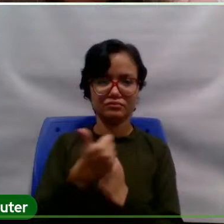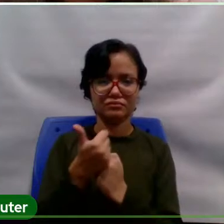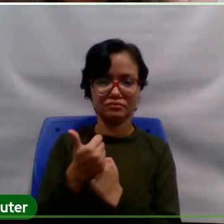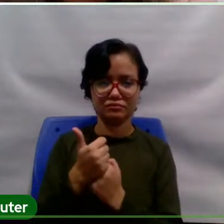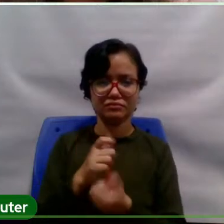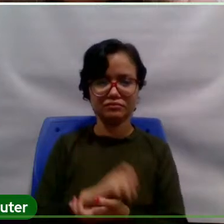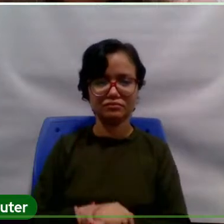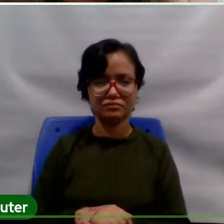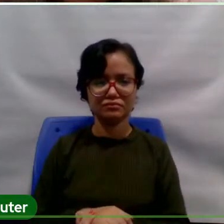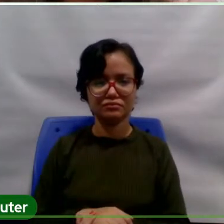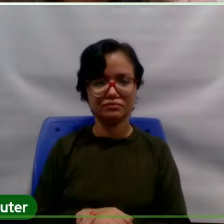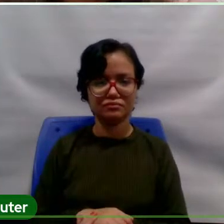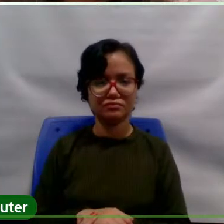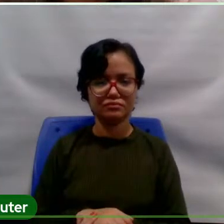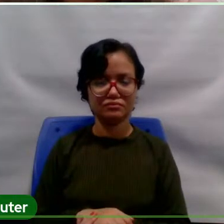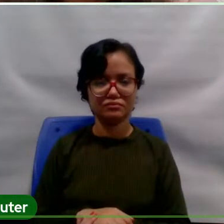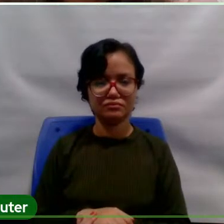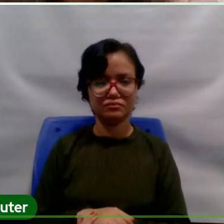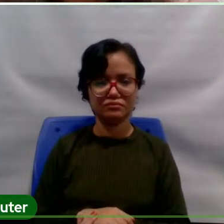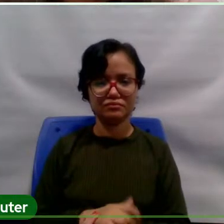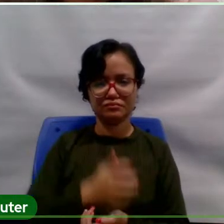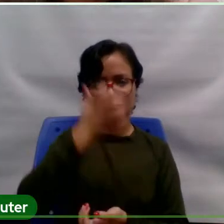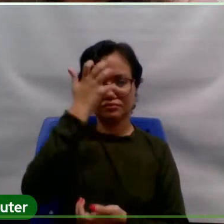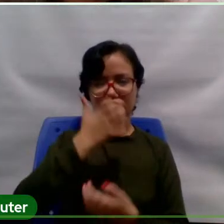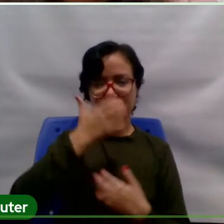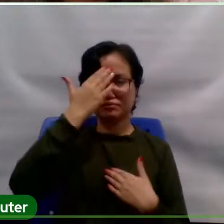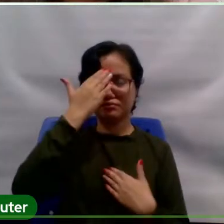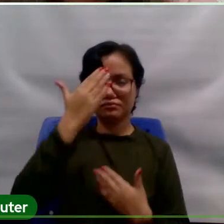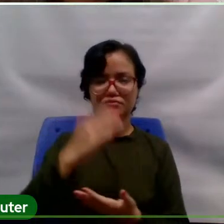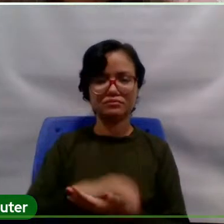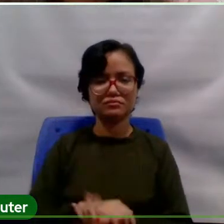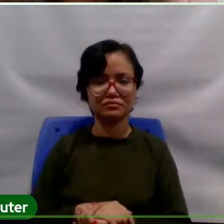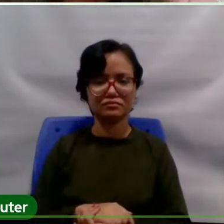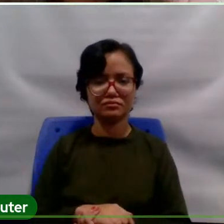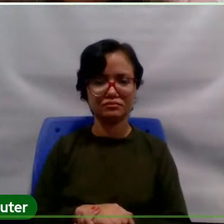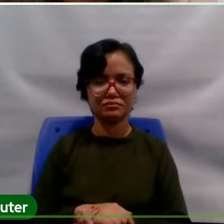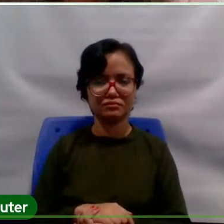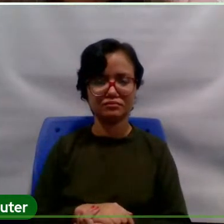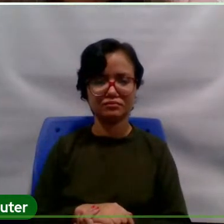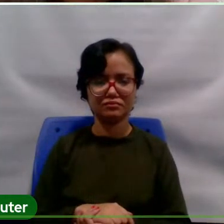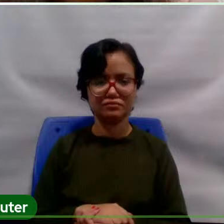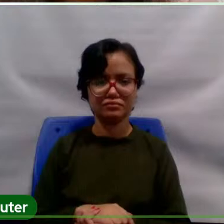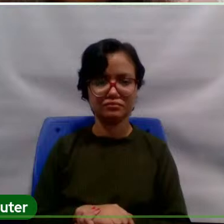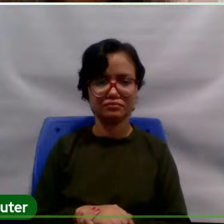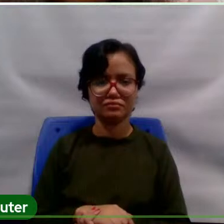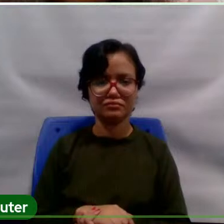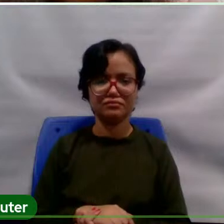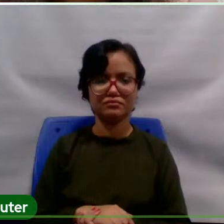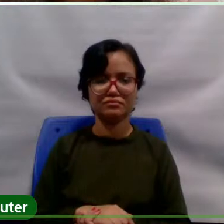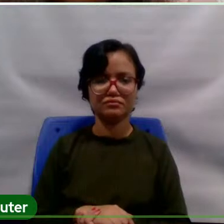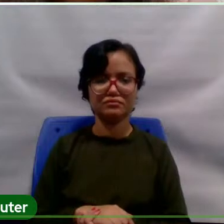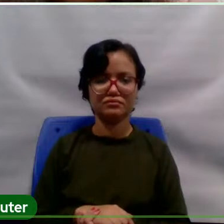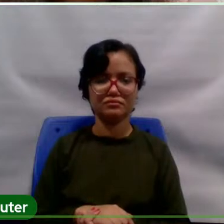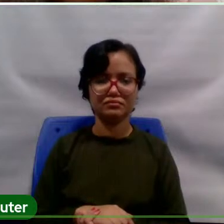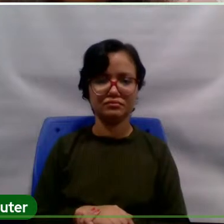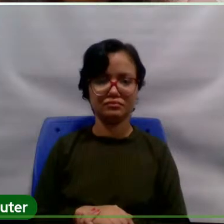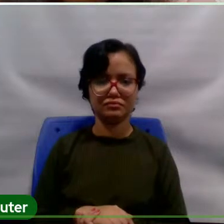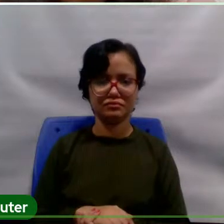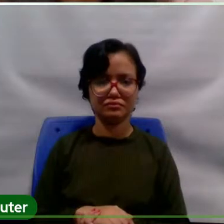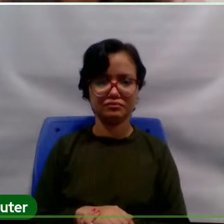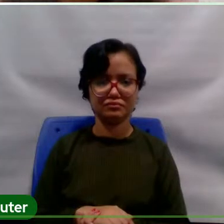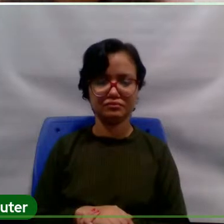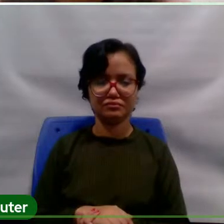Então, meus sinceros agradecimentos. Por fim, né? O EPG, ele